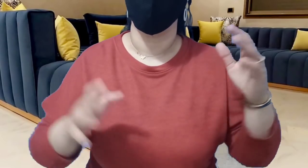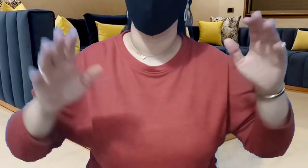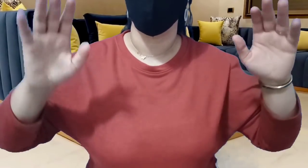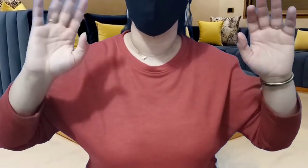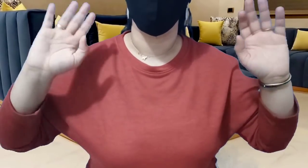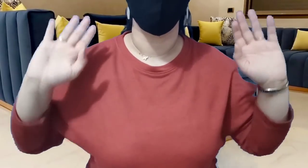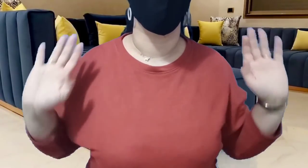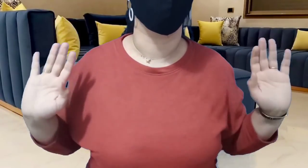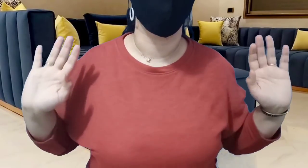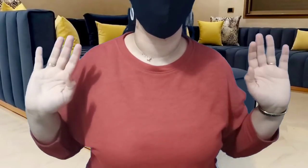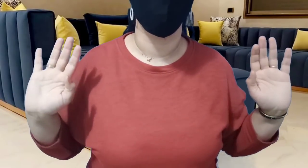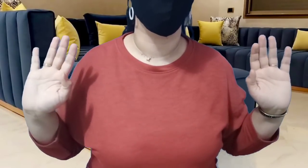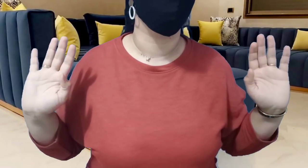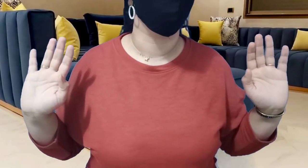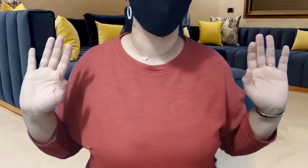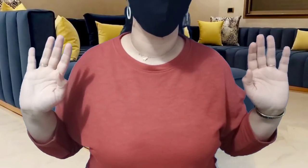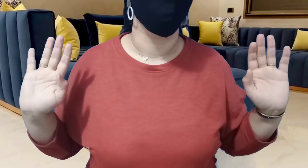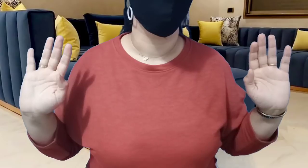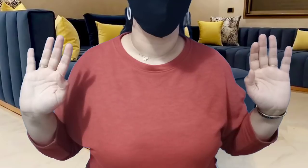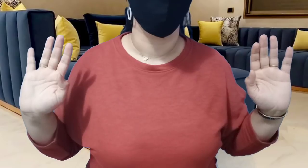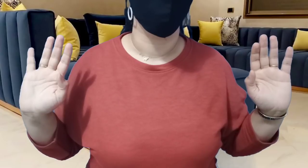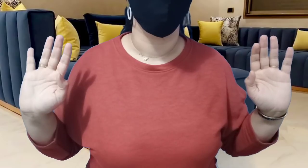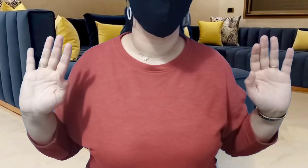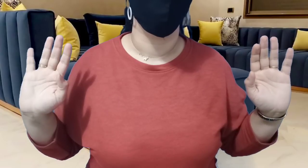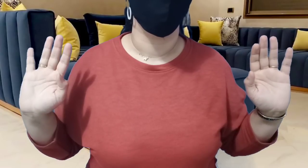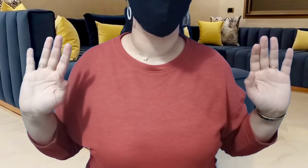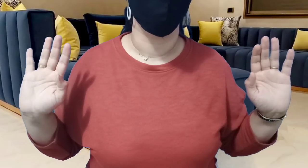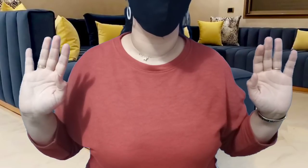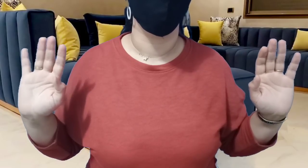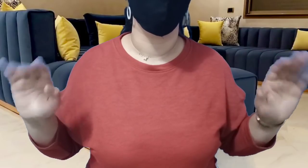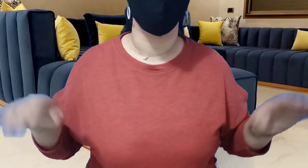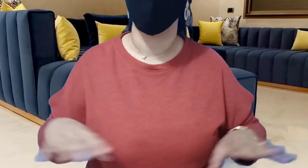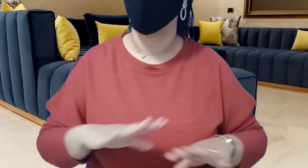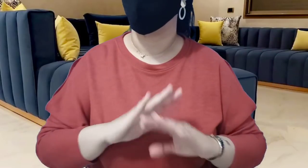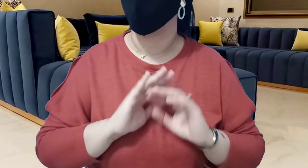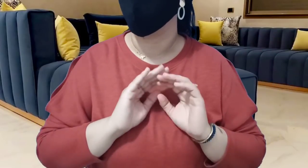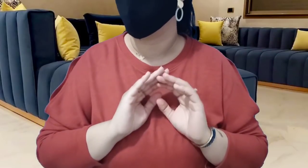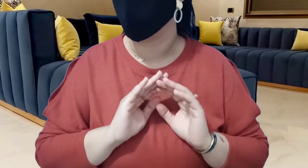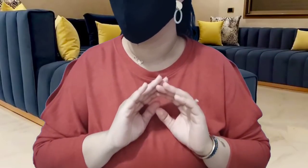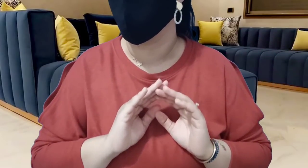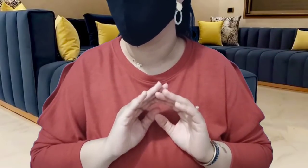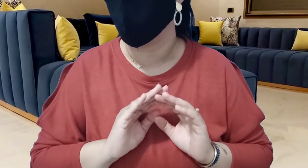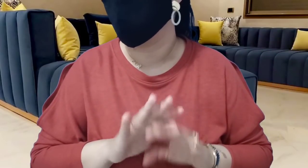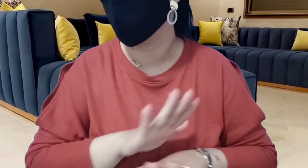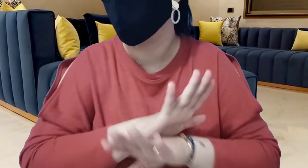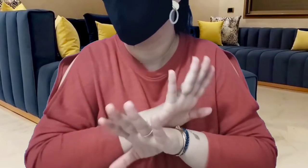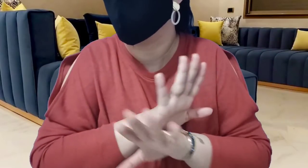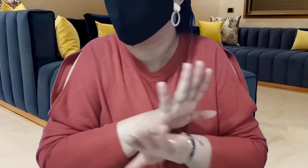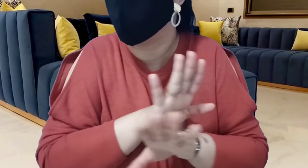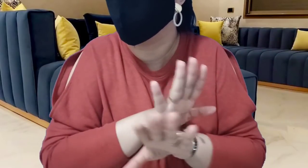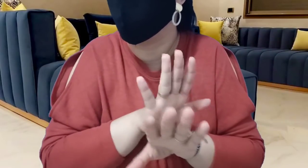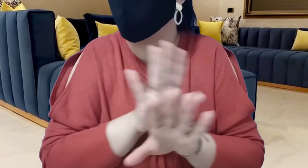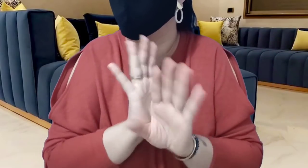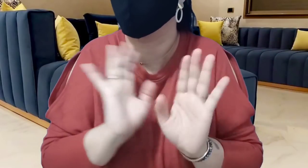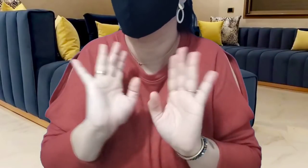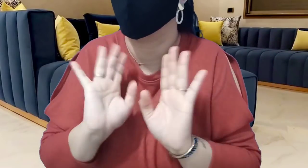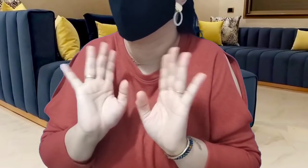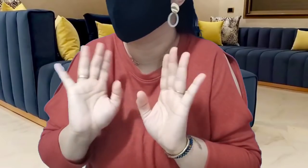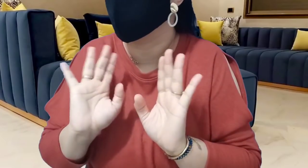ولا قوتين لبيلال العلي العظيم لا حول ولا قوتين لبيلال العلي العظيم لا تسيد هذا ما عرفتش كيف يفكر وتسيد